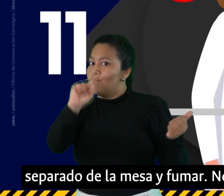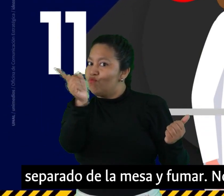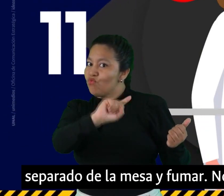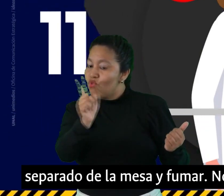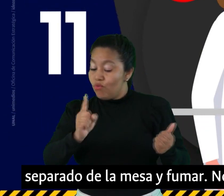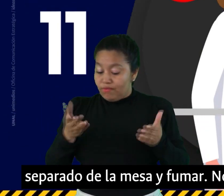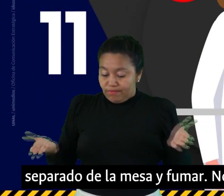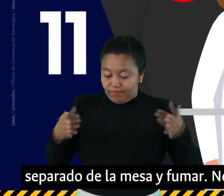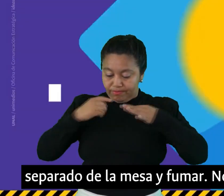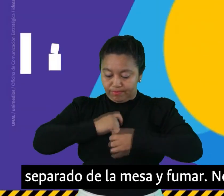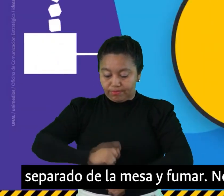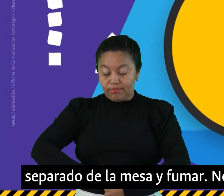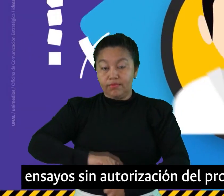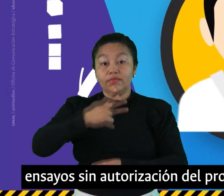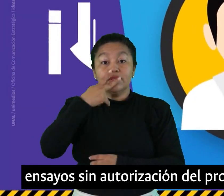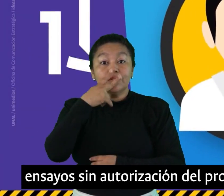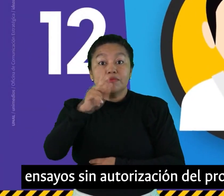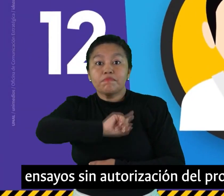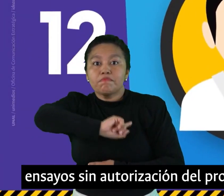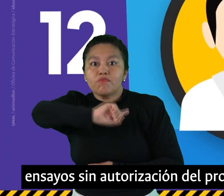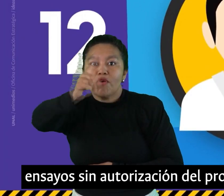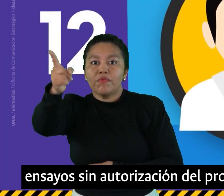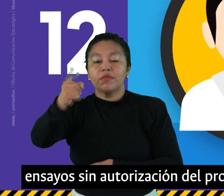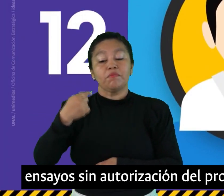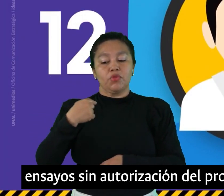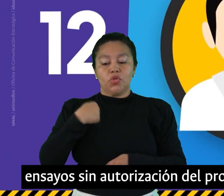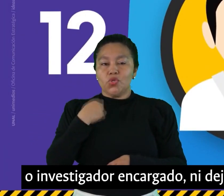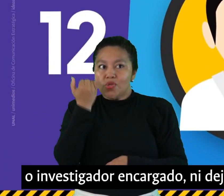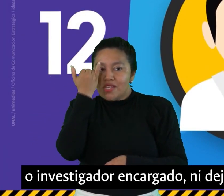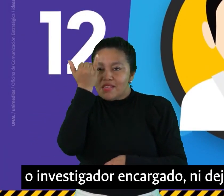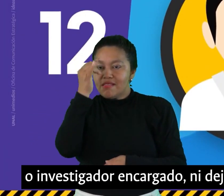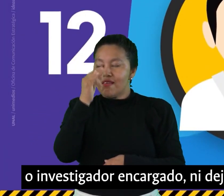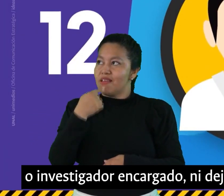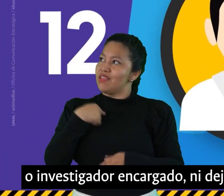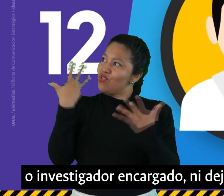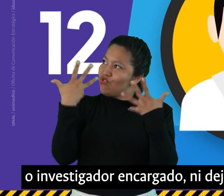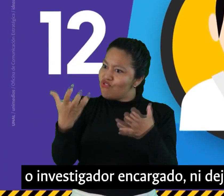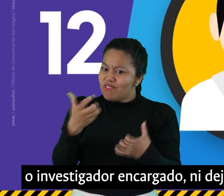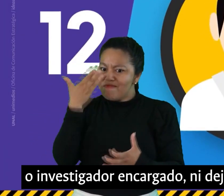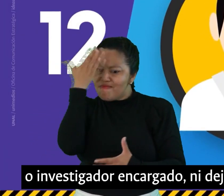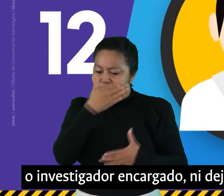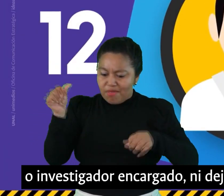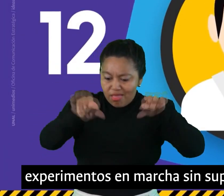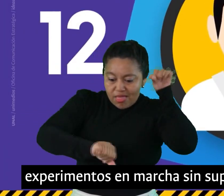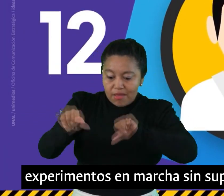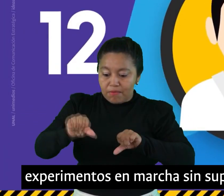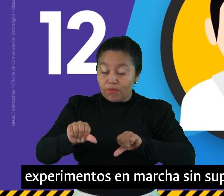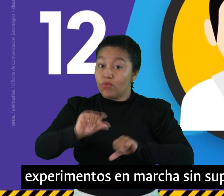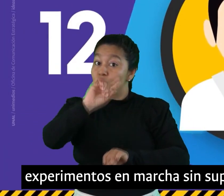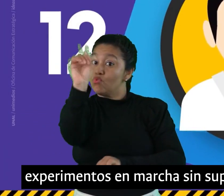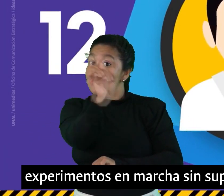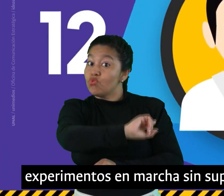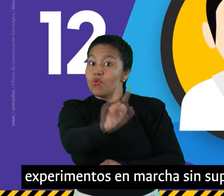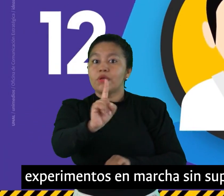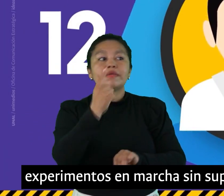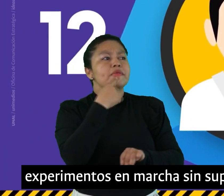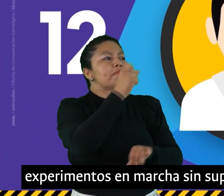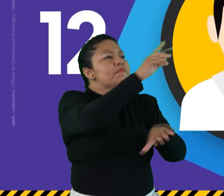No realice ensayos sin autorización del profesor o investigador encargado, ni deje experimentos en marcha sin supervisión,